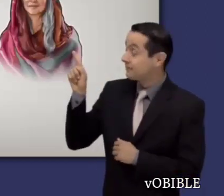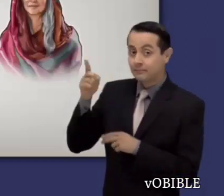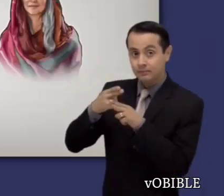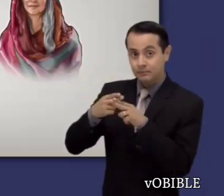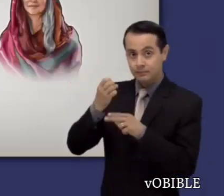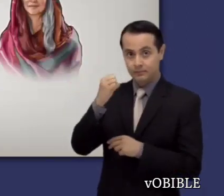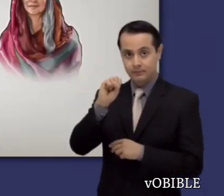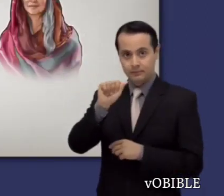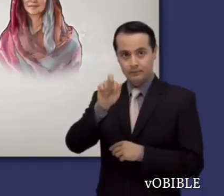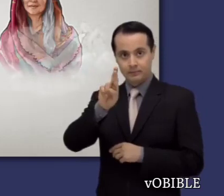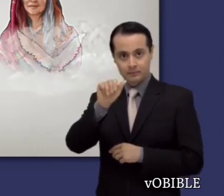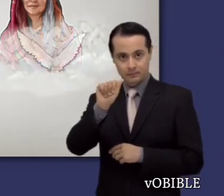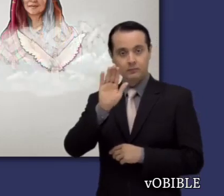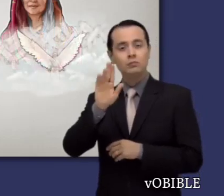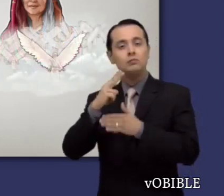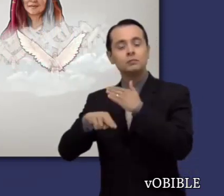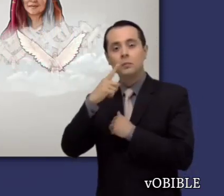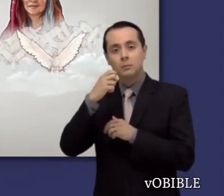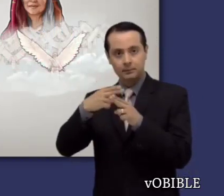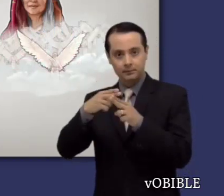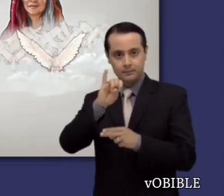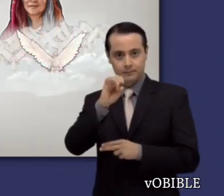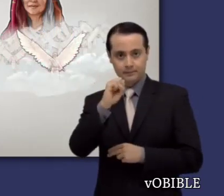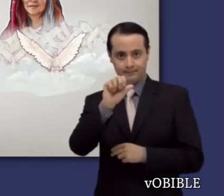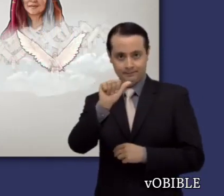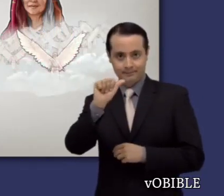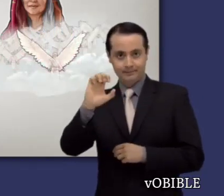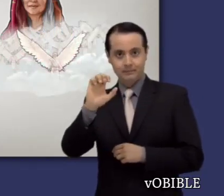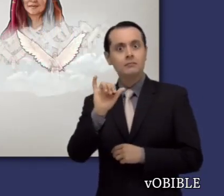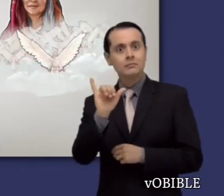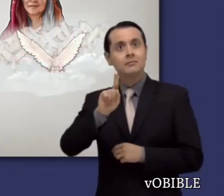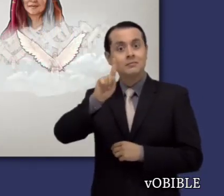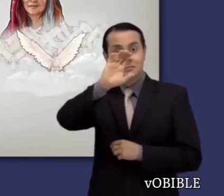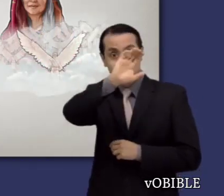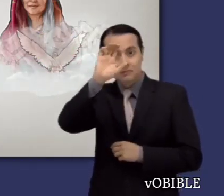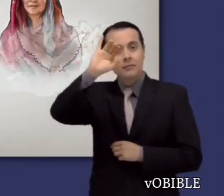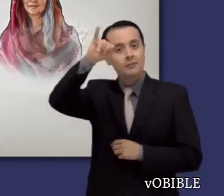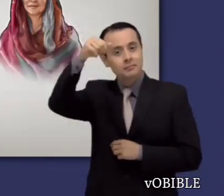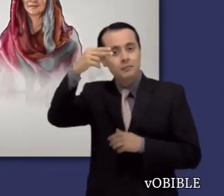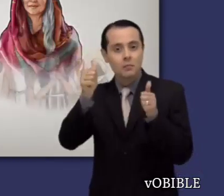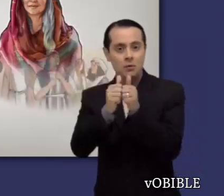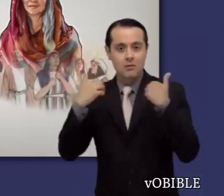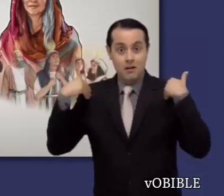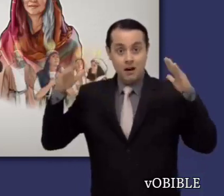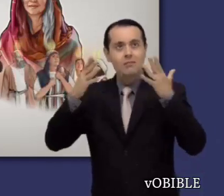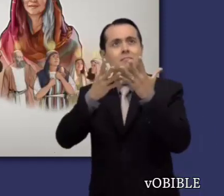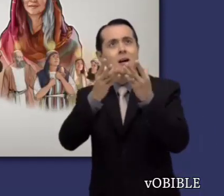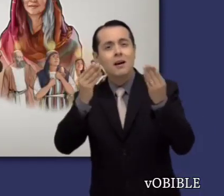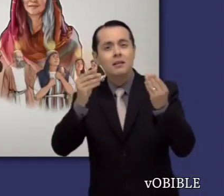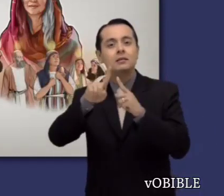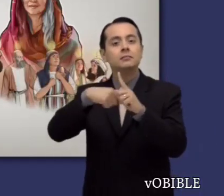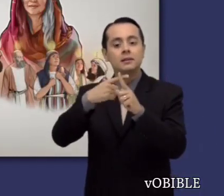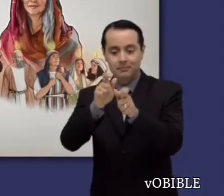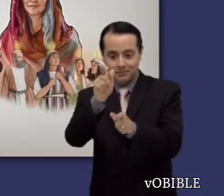Sara e Isaac representan a la Jerusalén de arriba, la parte celestial de la organización de Jehová, y a los hijos libres